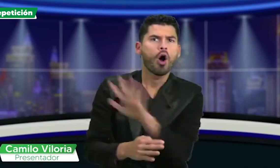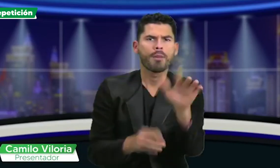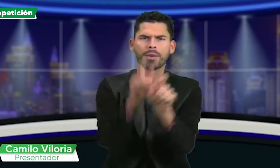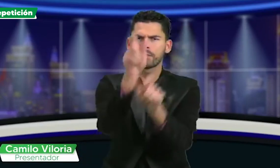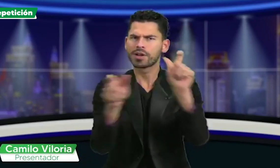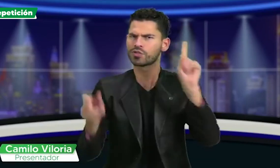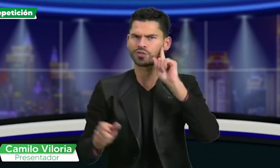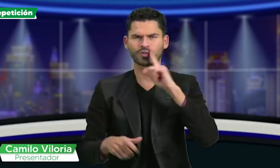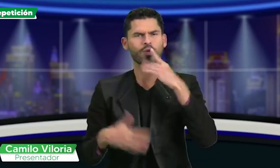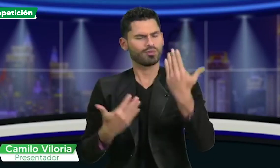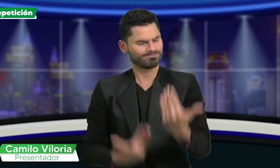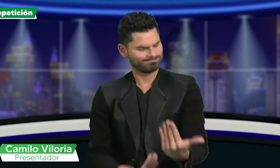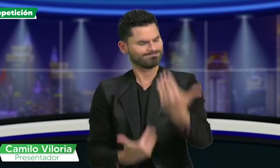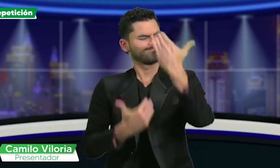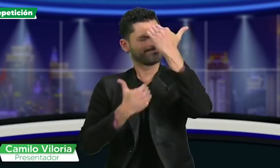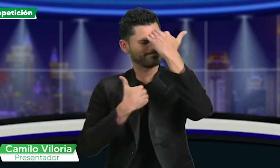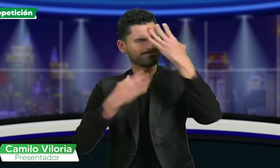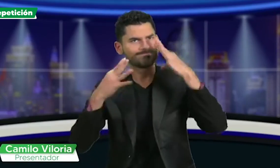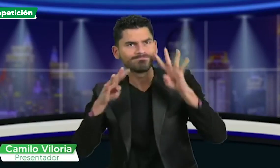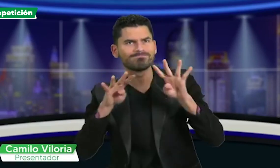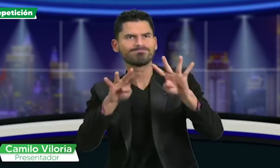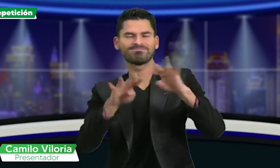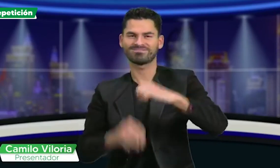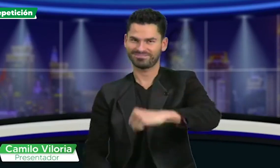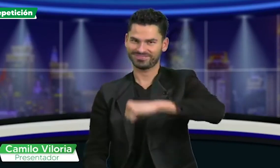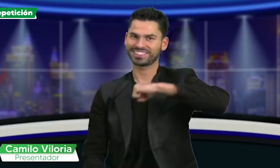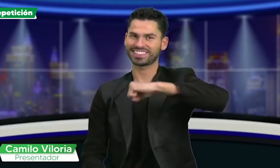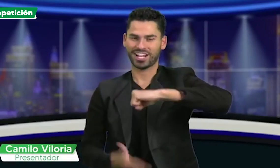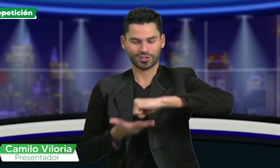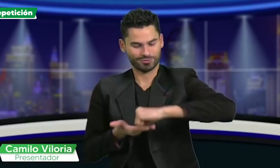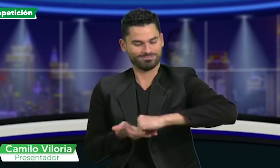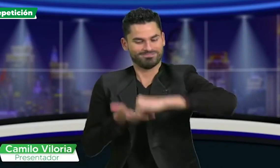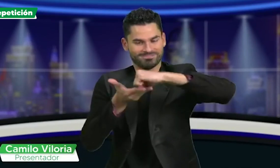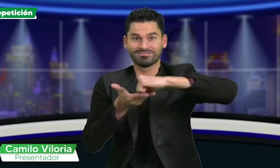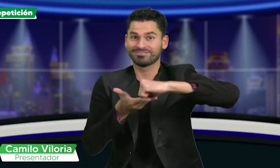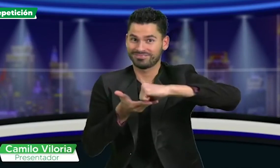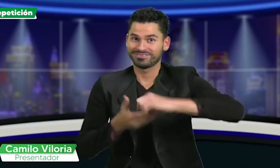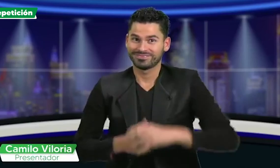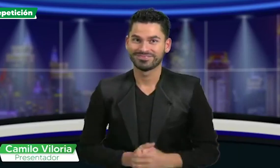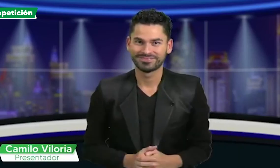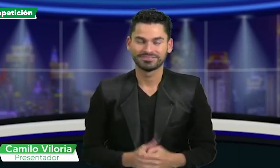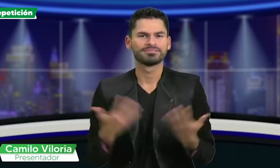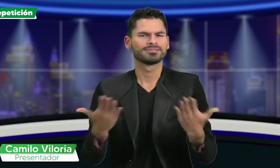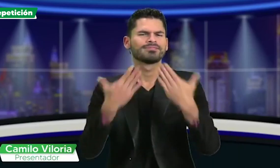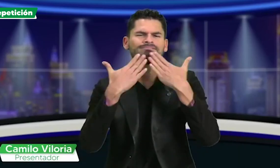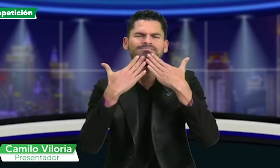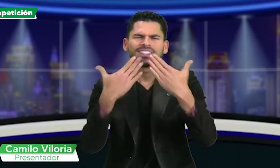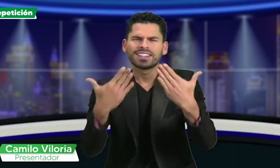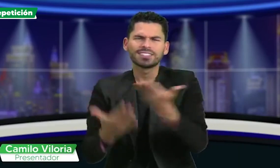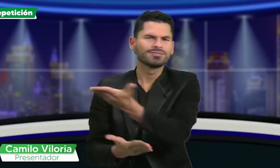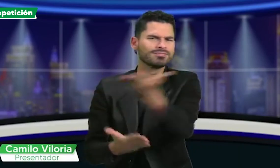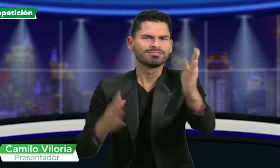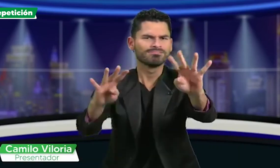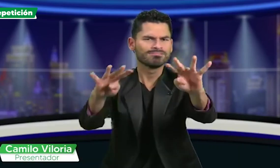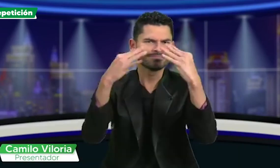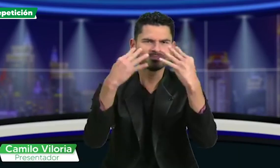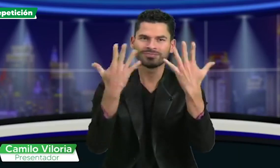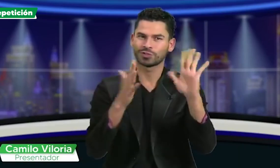que busca contribuir a la toma de conciencia por los derechos de las personas sordas de Colombia. Muchas gracias